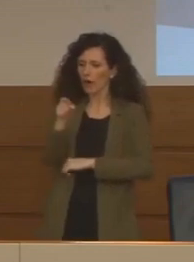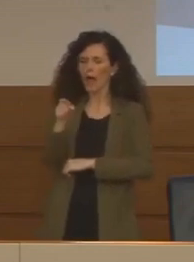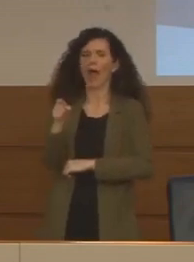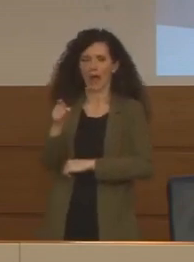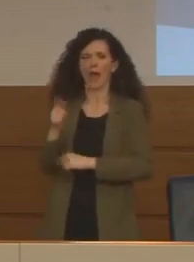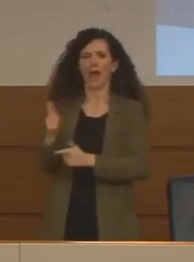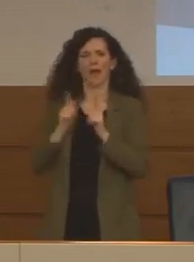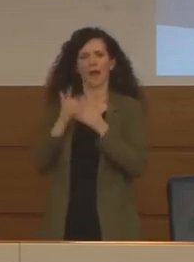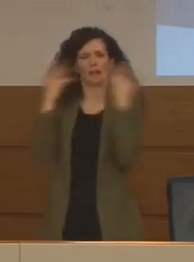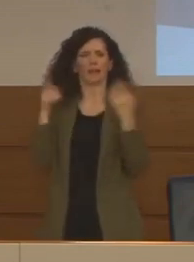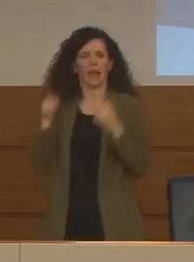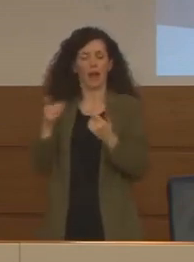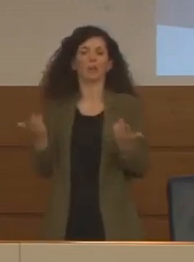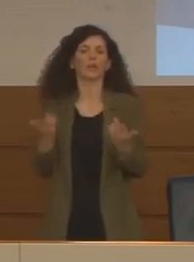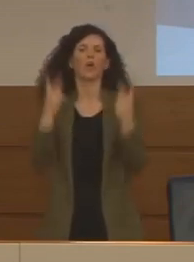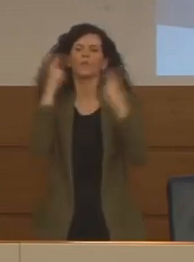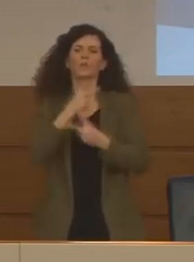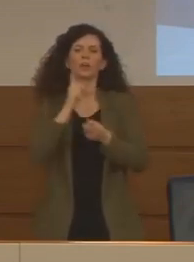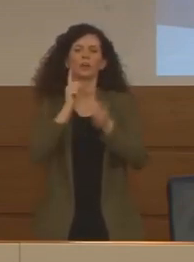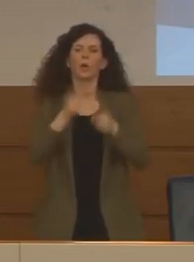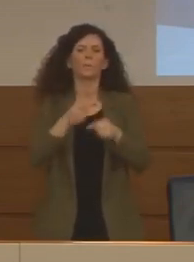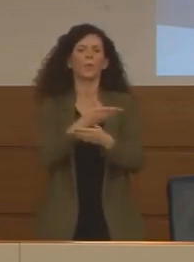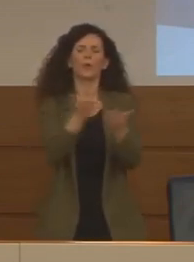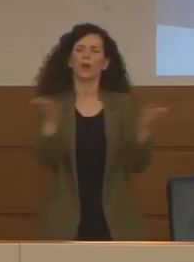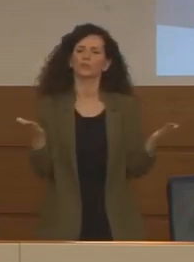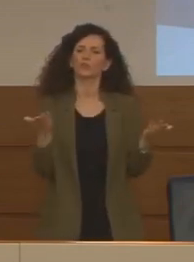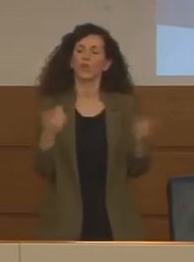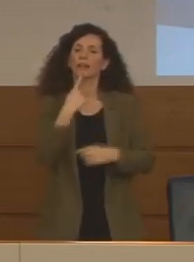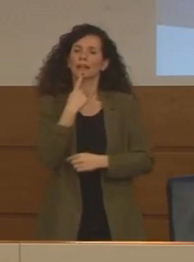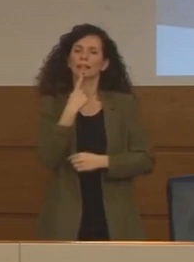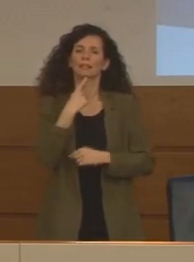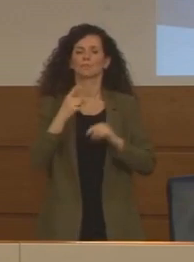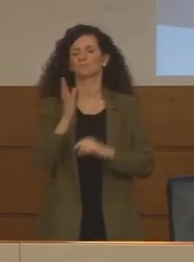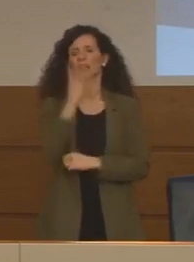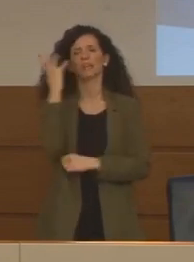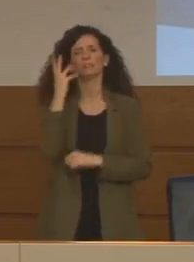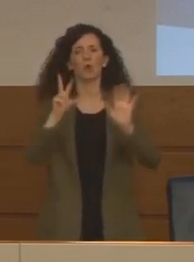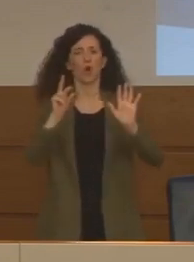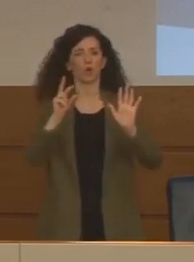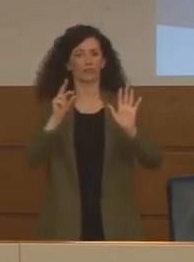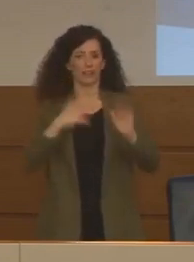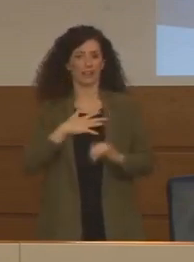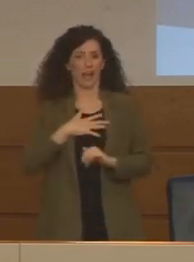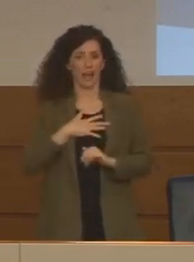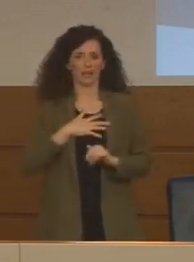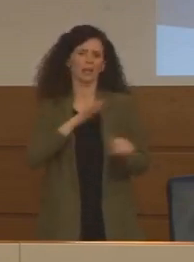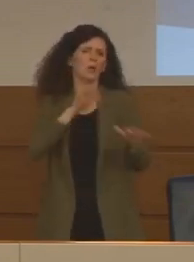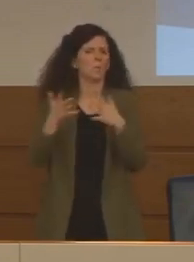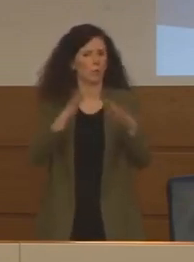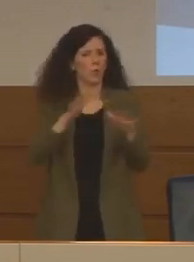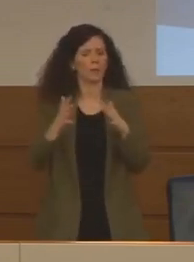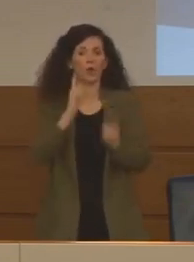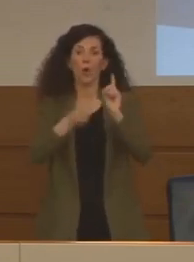Parliamo di una popolazione, parliamo di chi decede, che ha 80 anni più o meno, è una popolazione dove